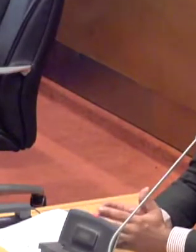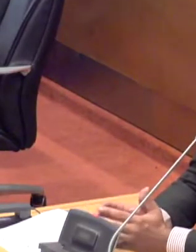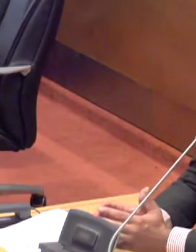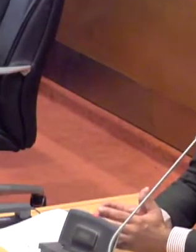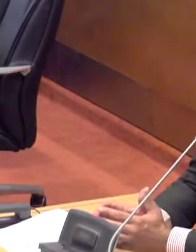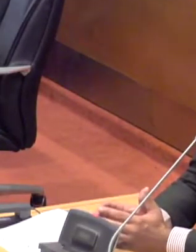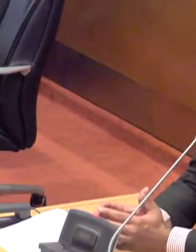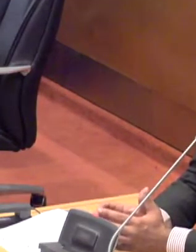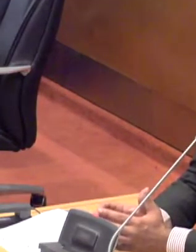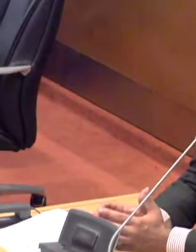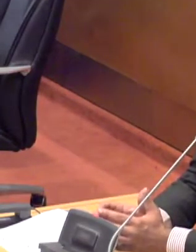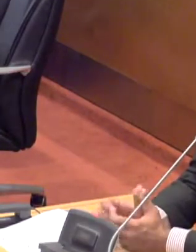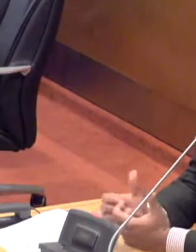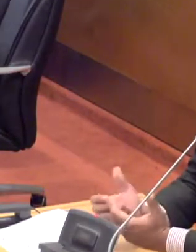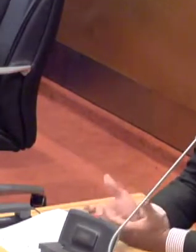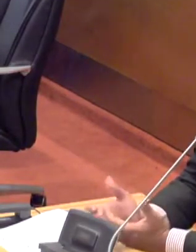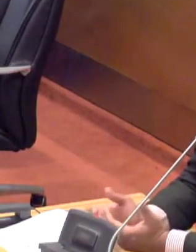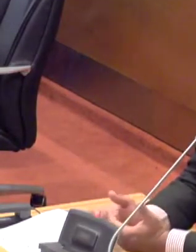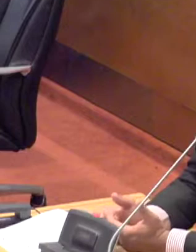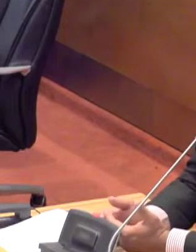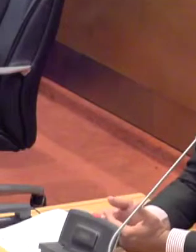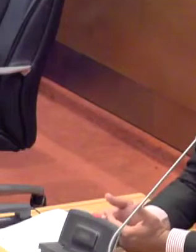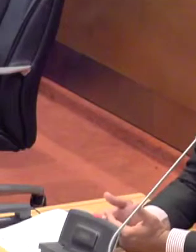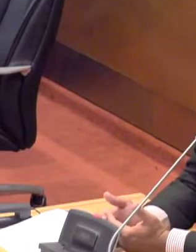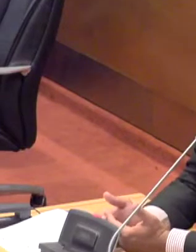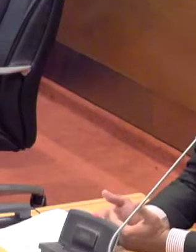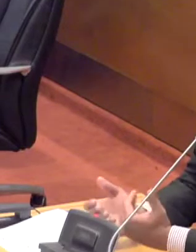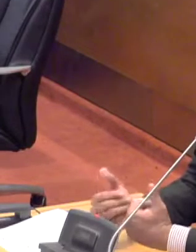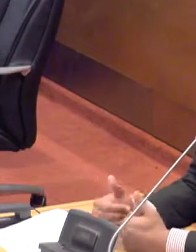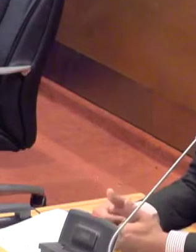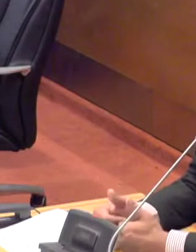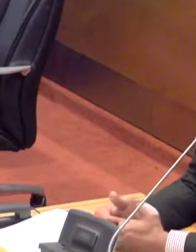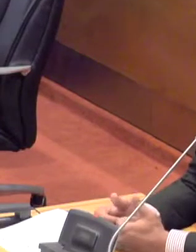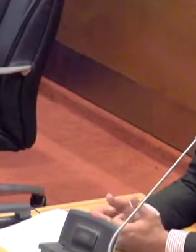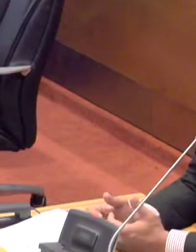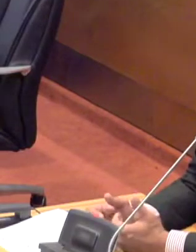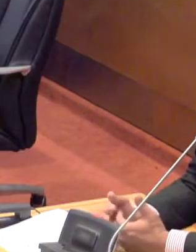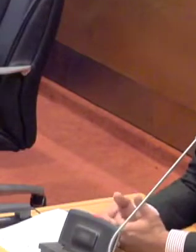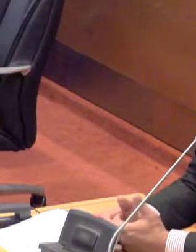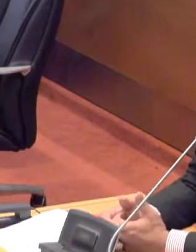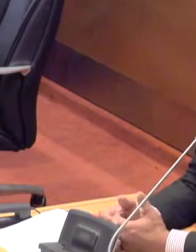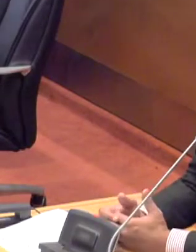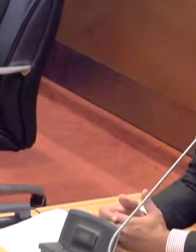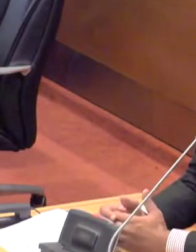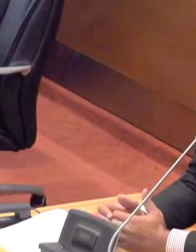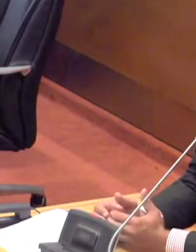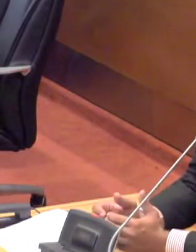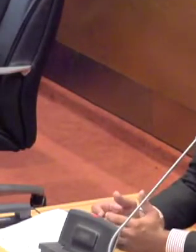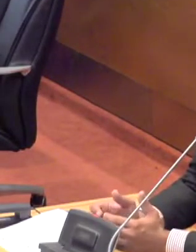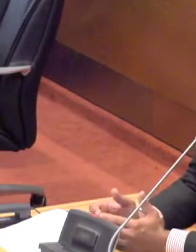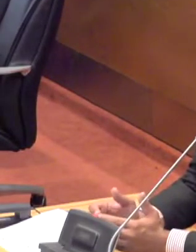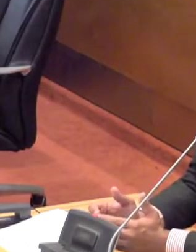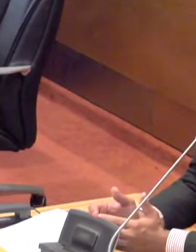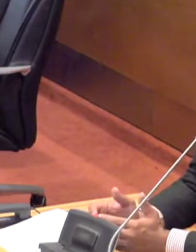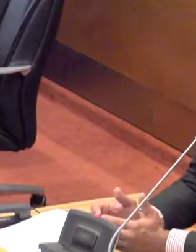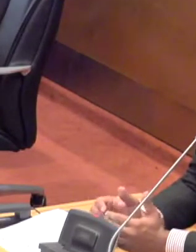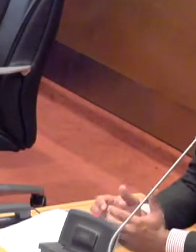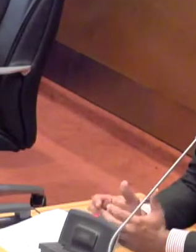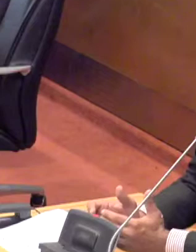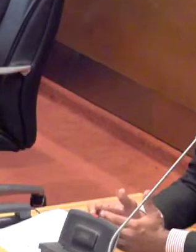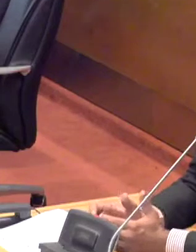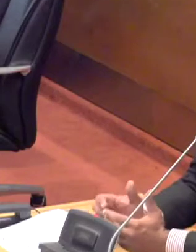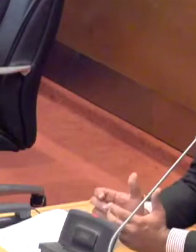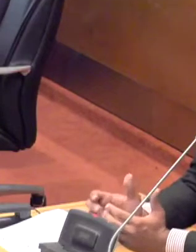relação a todo esse resultado, é porque quem conhece a deputada Elisiane Gama sabe das